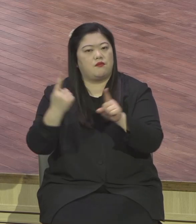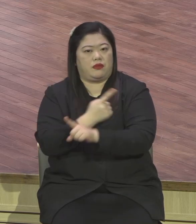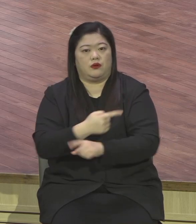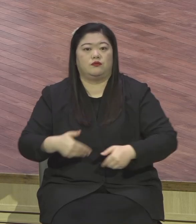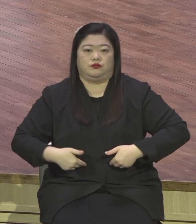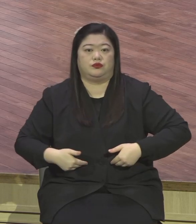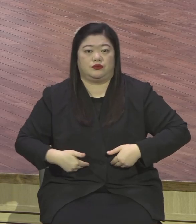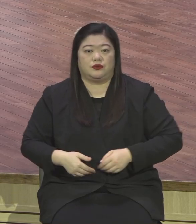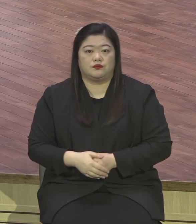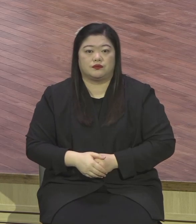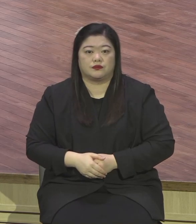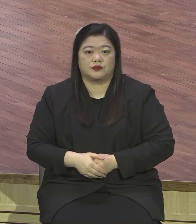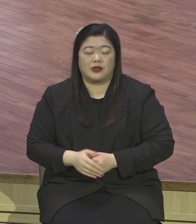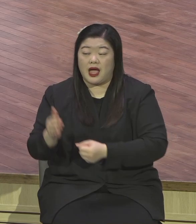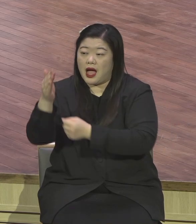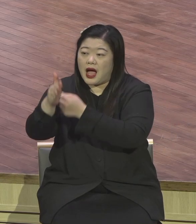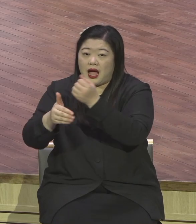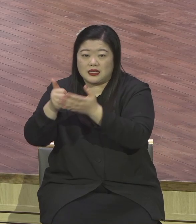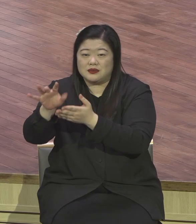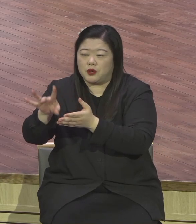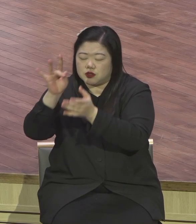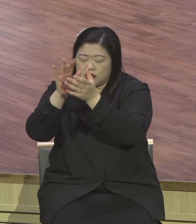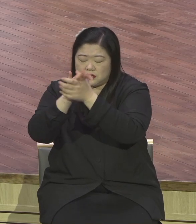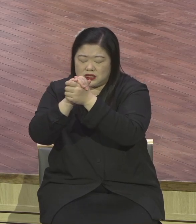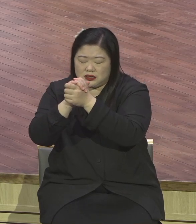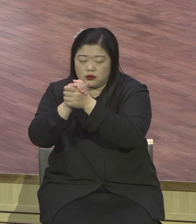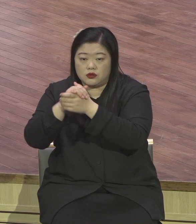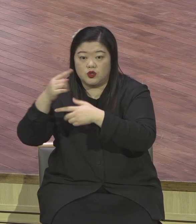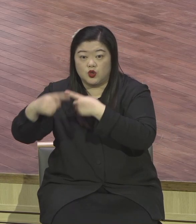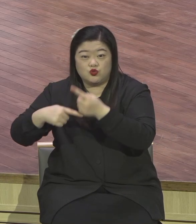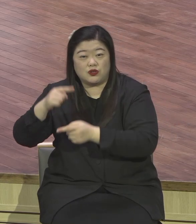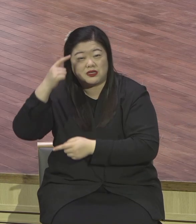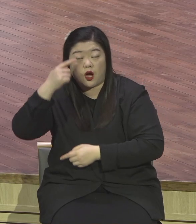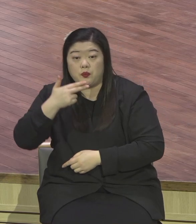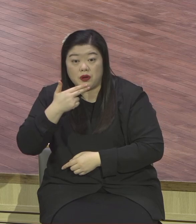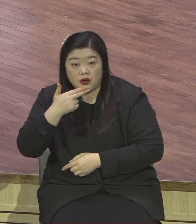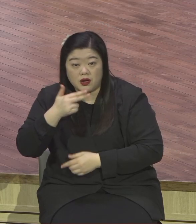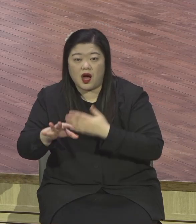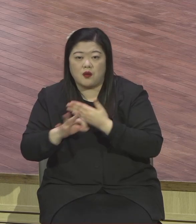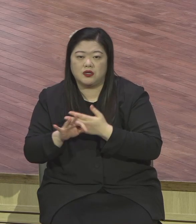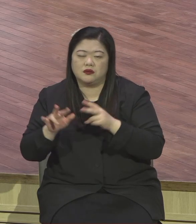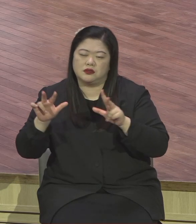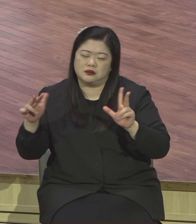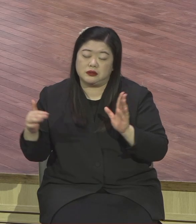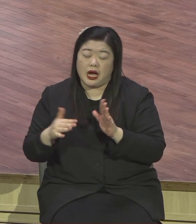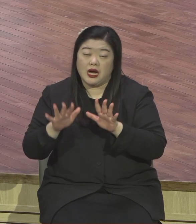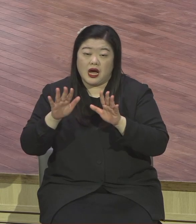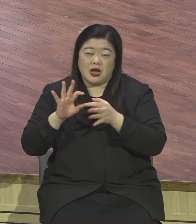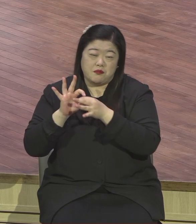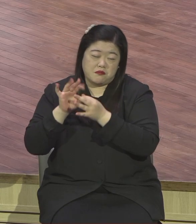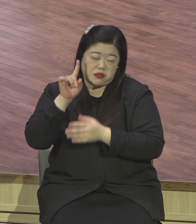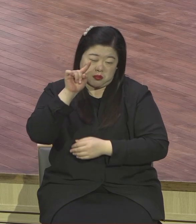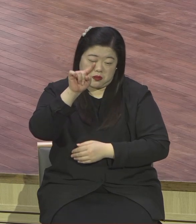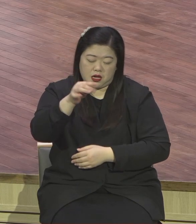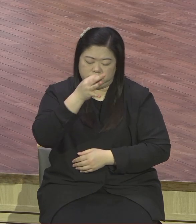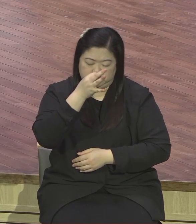바꾸면 행복할 거예요. 매일매일이 신날 거예요. 전능자